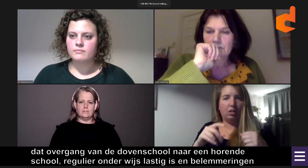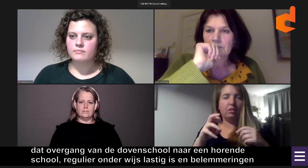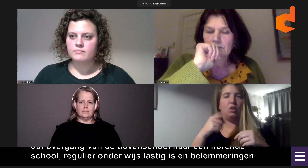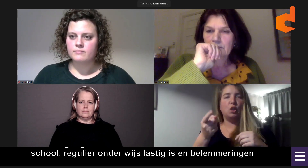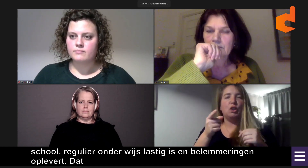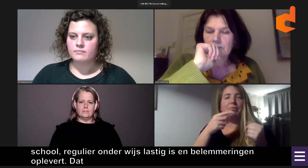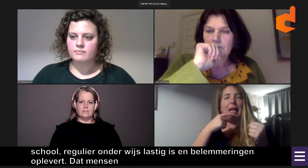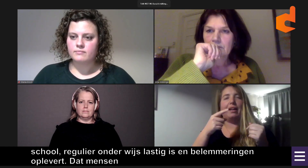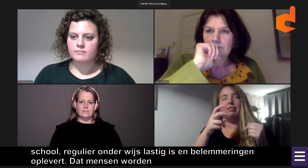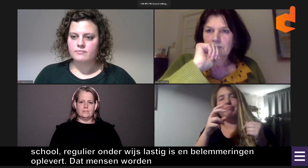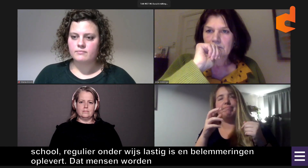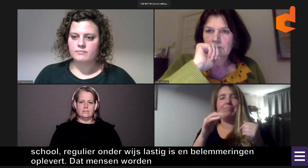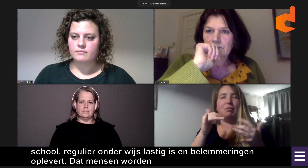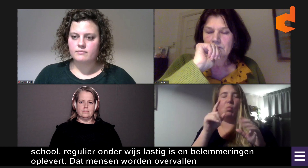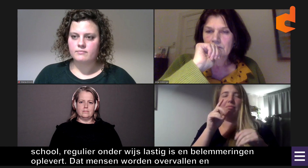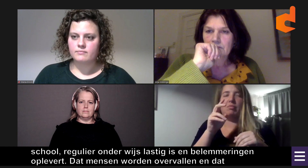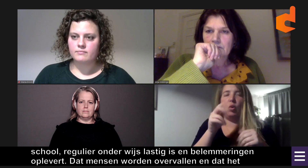En dat dat heel lastig kan zijn.